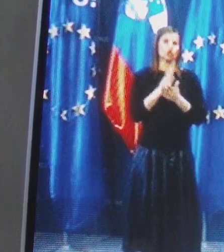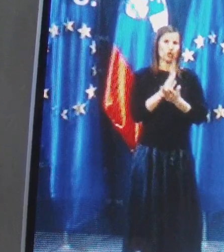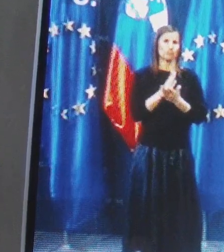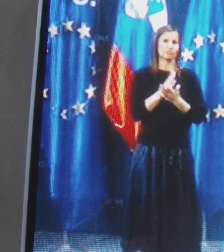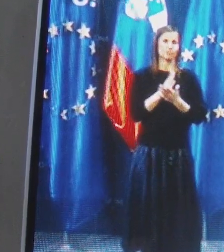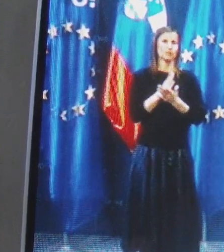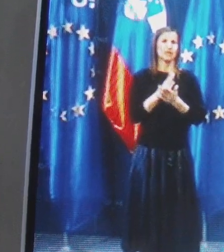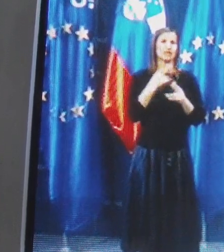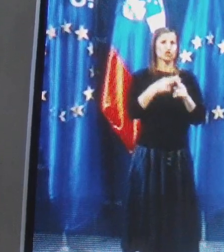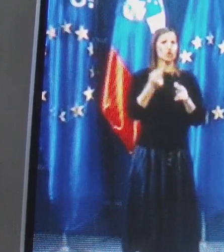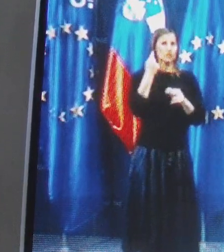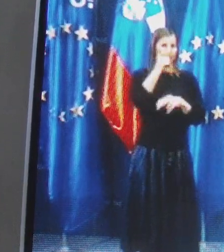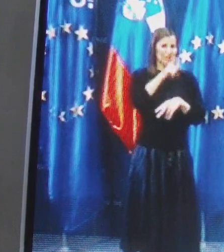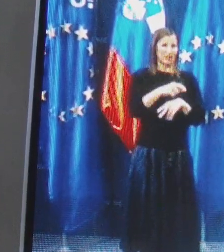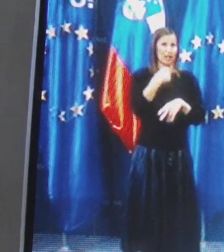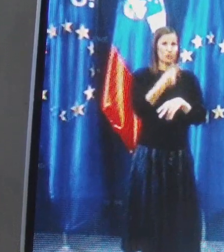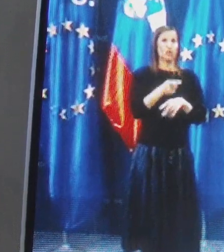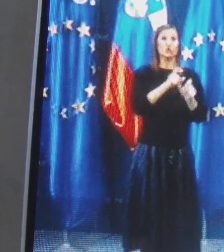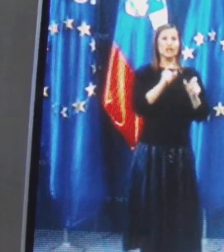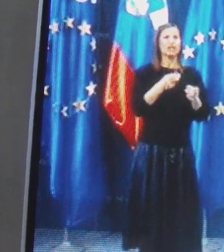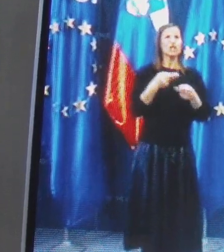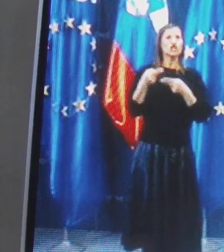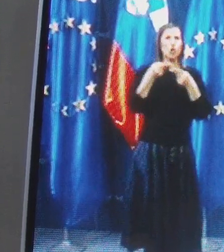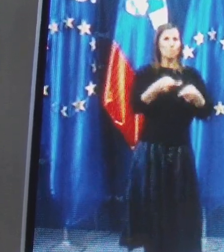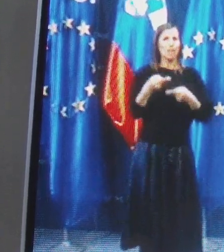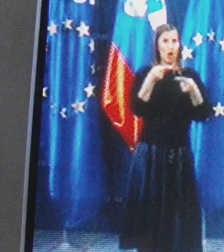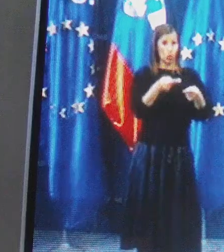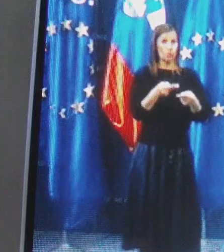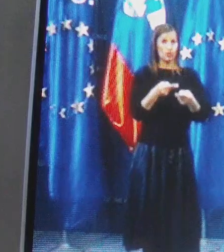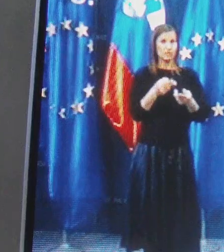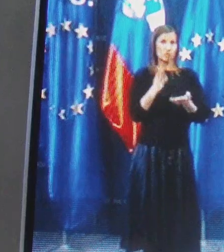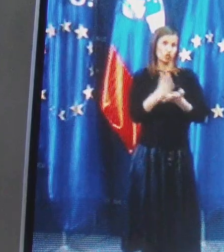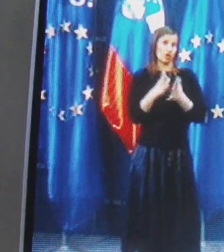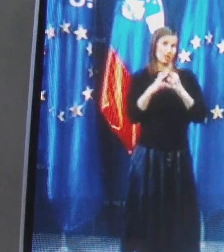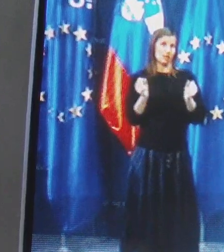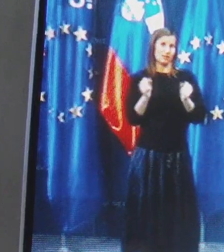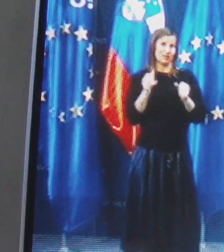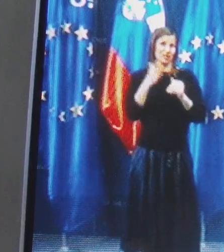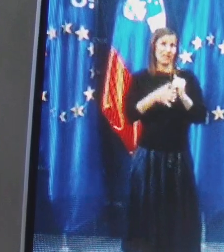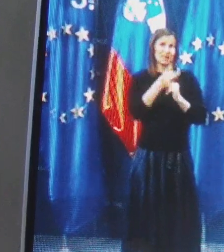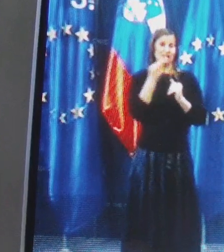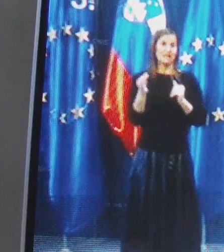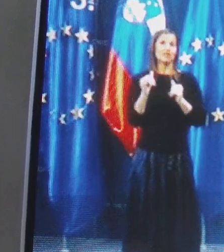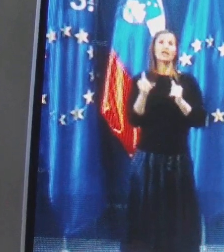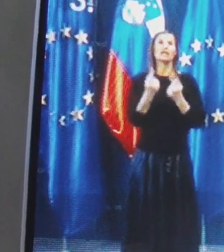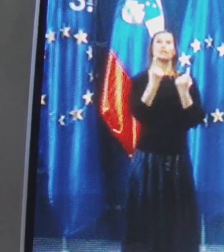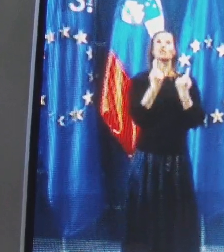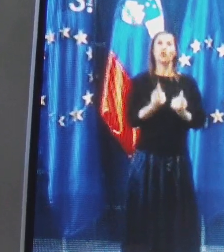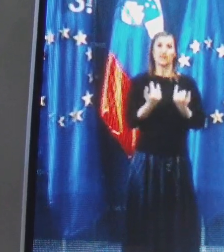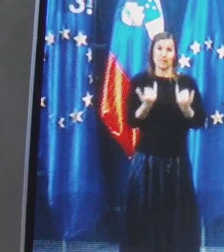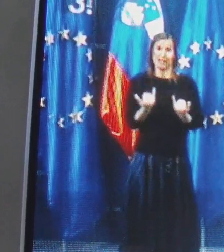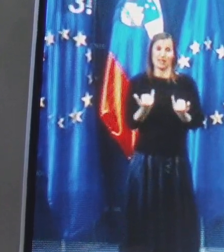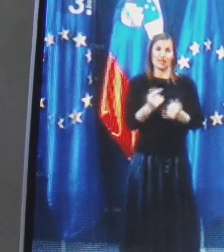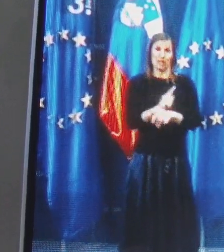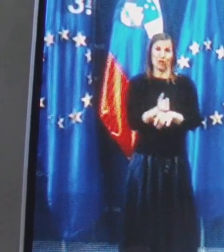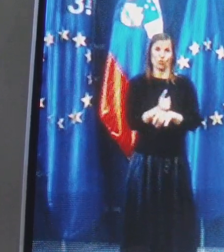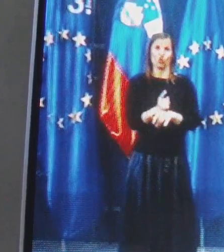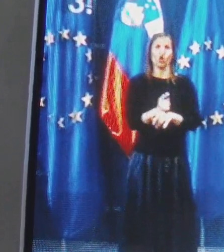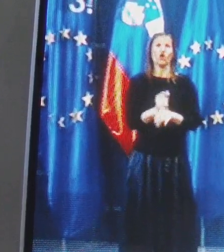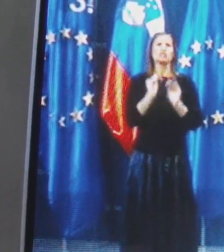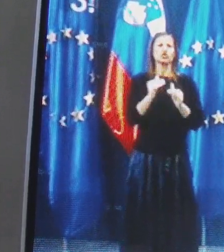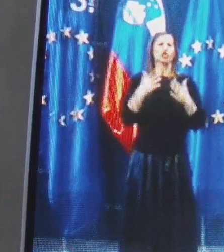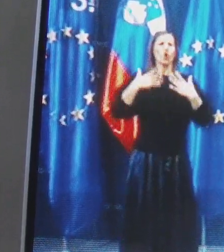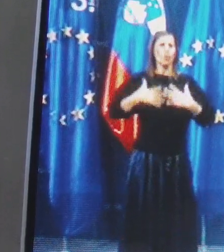sekretar Kantaruti omenil, zaradi teh dobav, ki je kar nekaj bilo v zadnjih dnevih in imamo stanje trenutno takšno. Zašitni